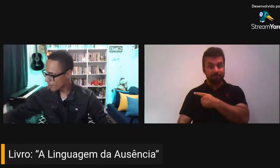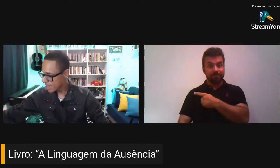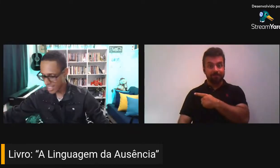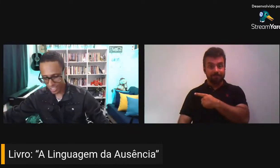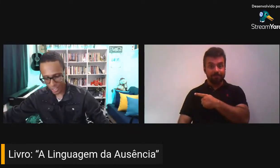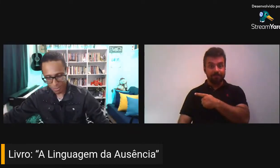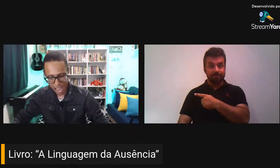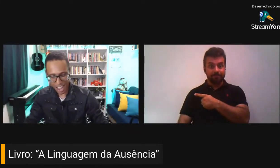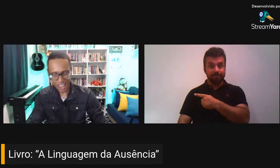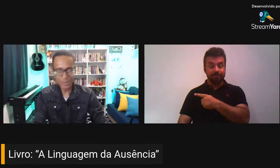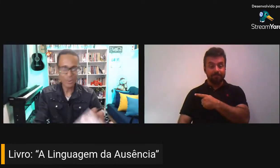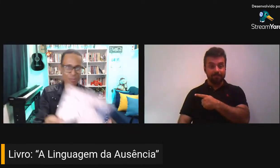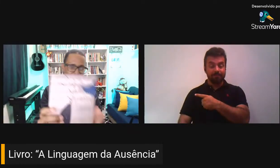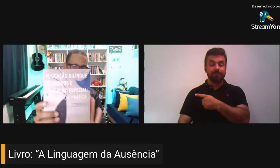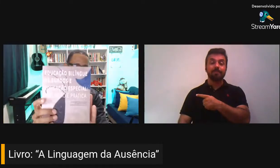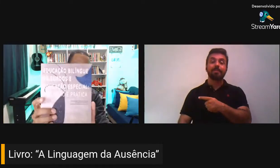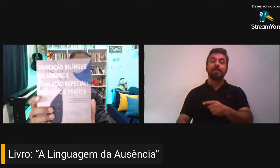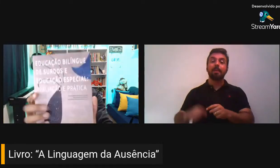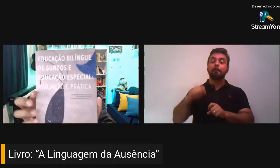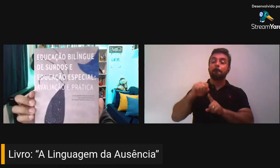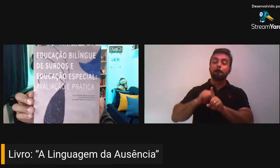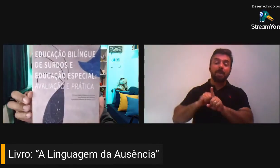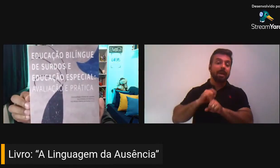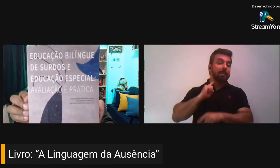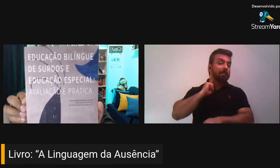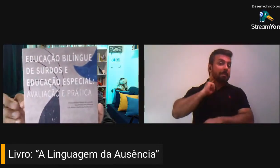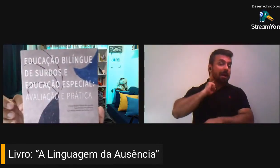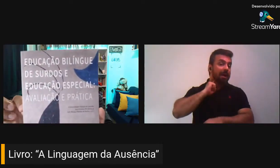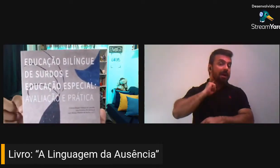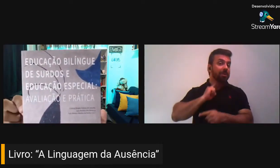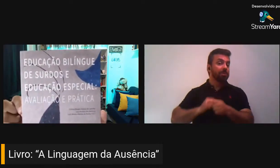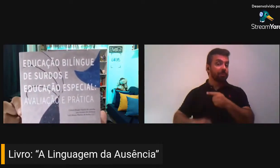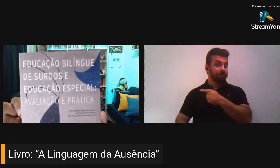para o mês de maio, que vai ser este livro aqui,